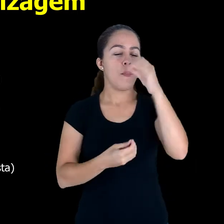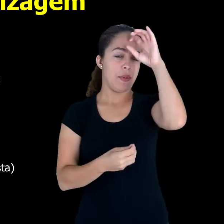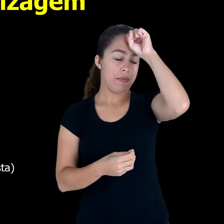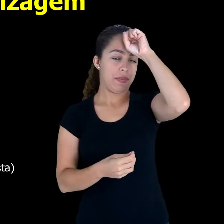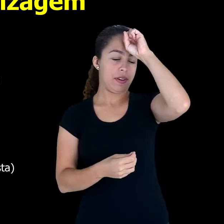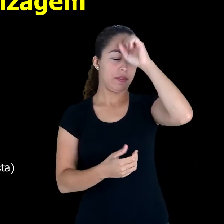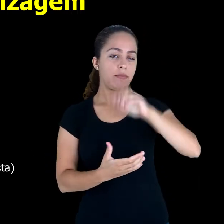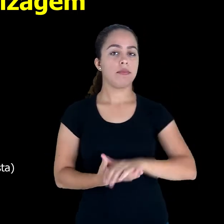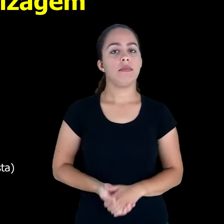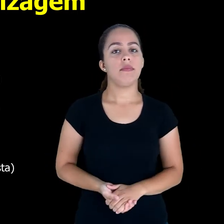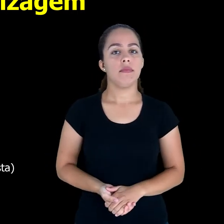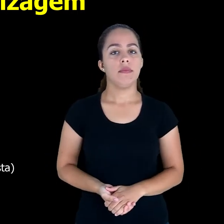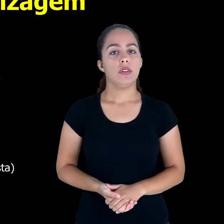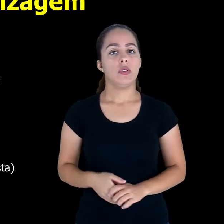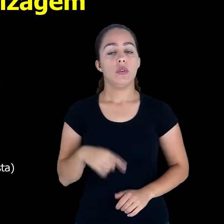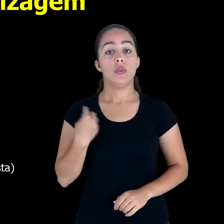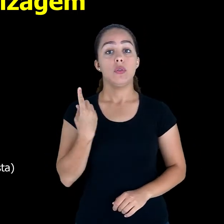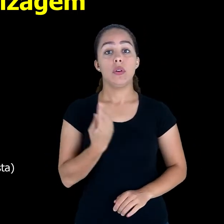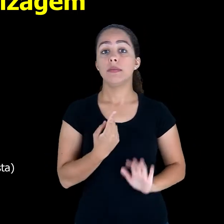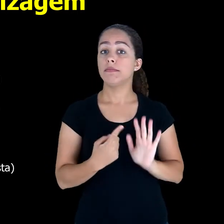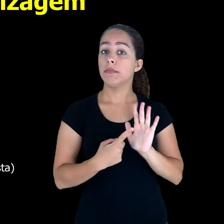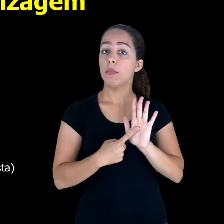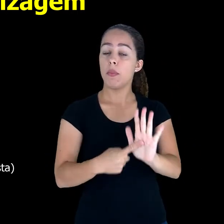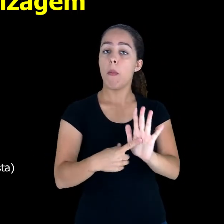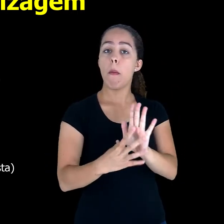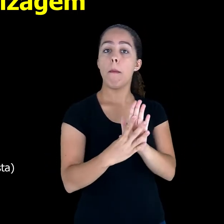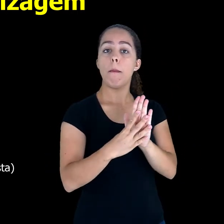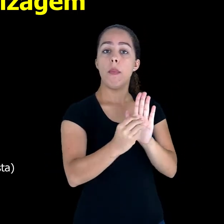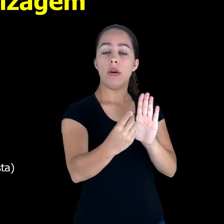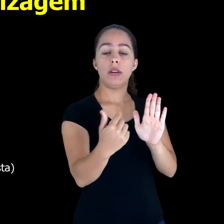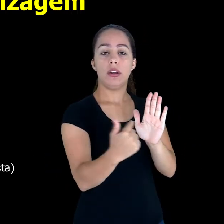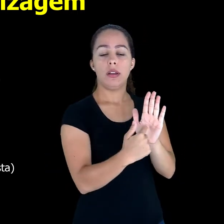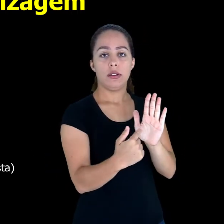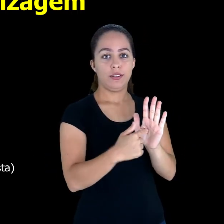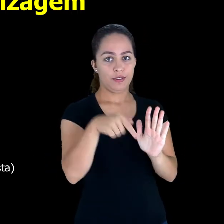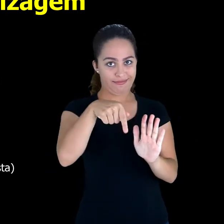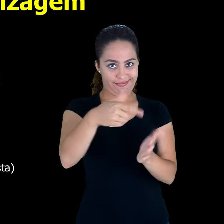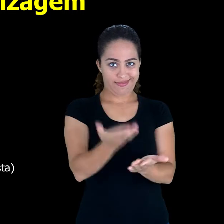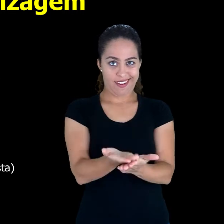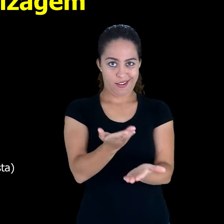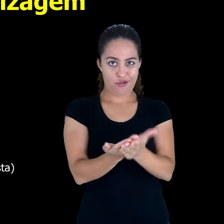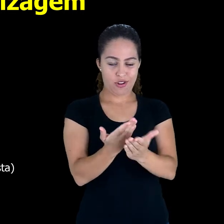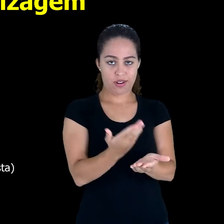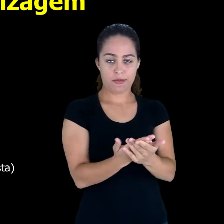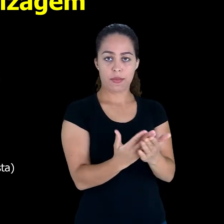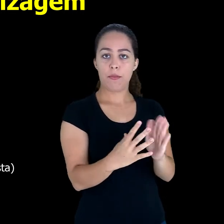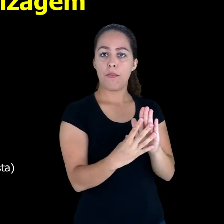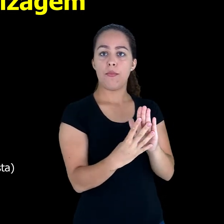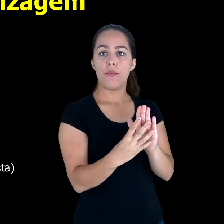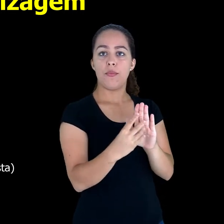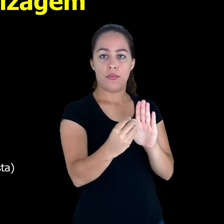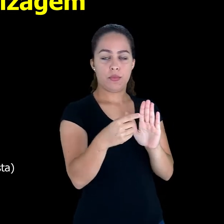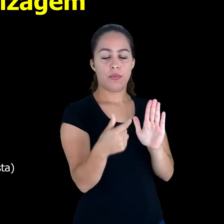para esses estilos de aprendizagem. Nós vamos usar um modelo, aqui no nosso exemplo, dessa aula,